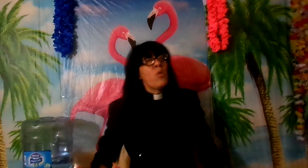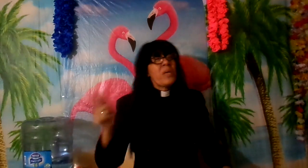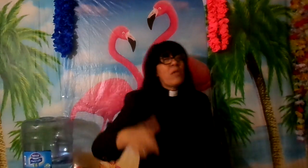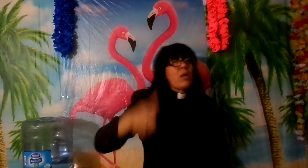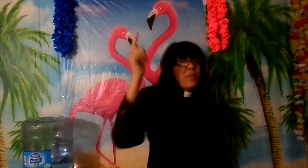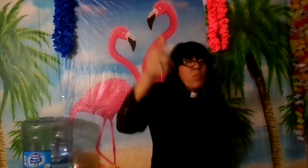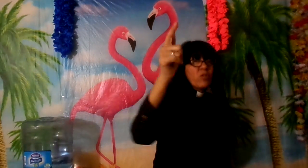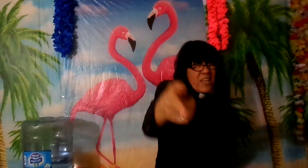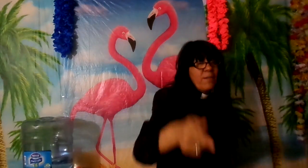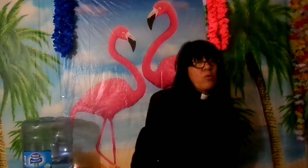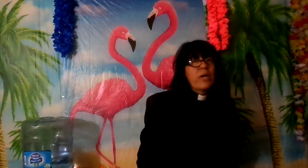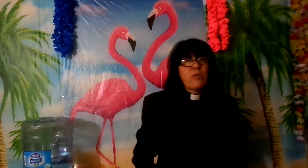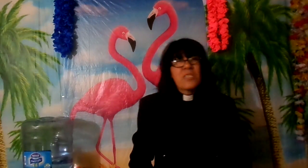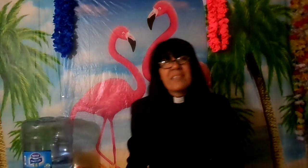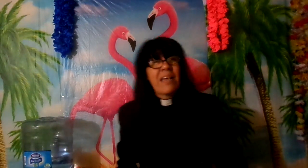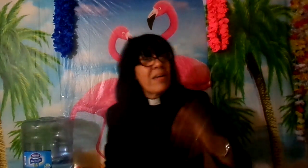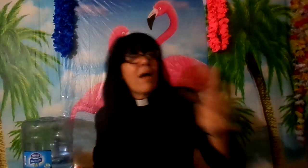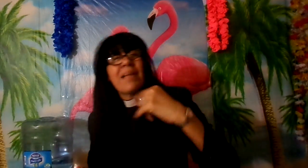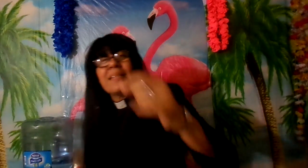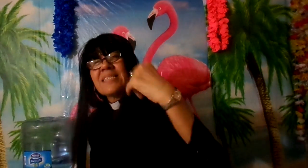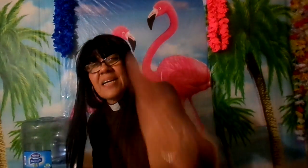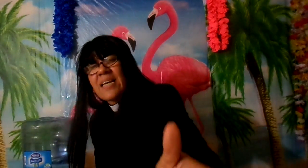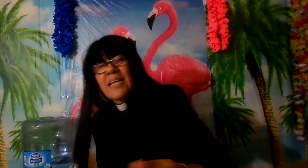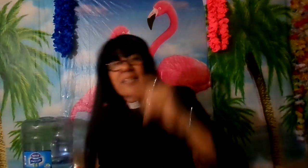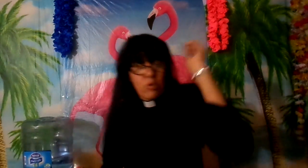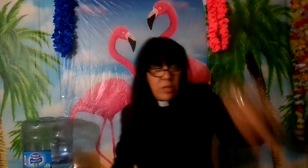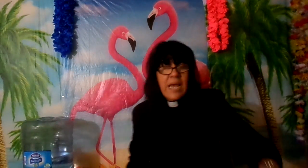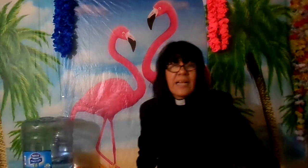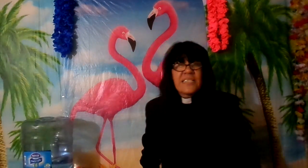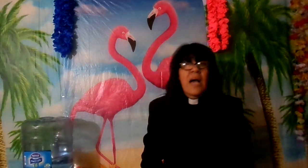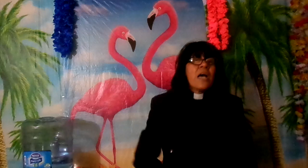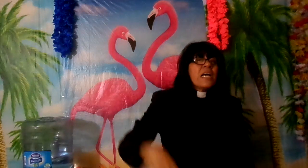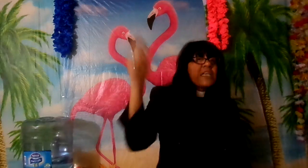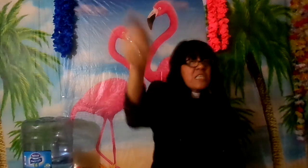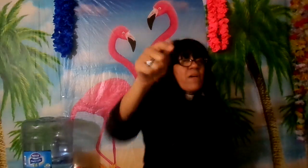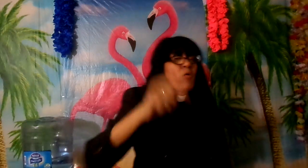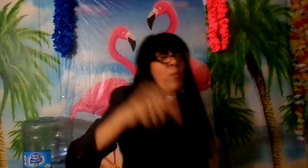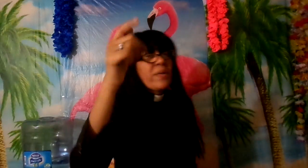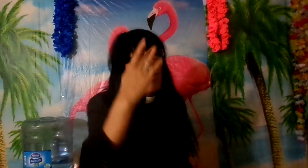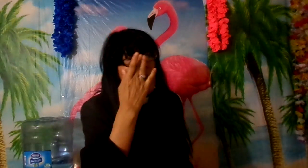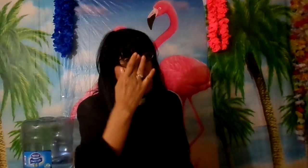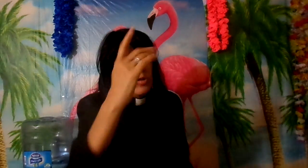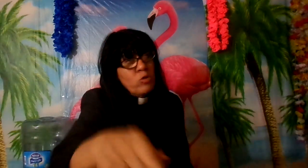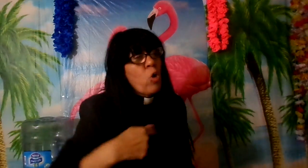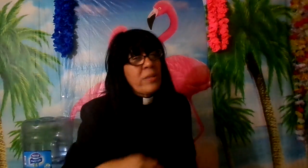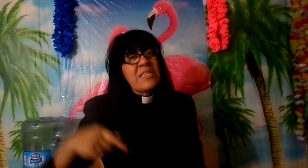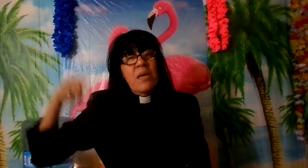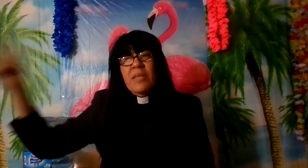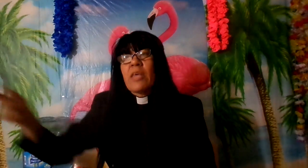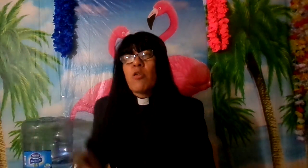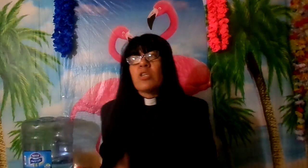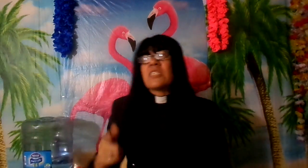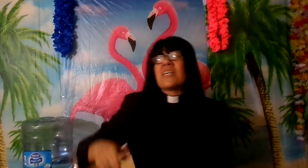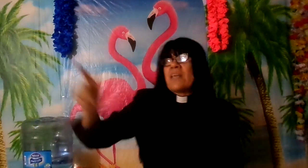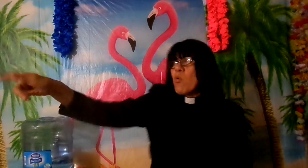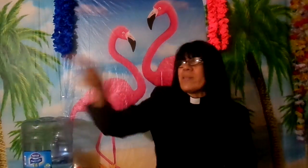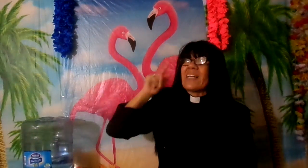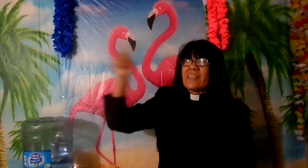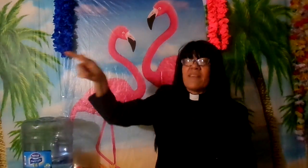miedo al mismo diablo que no se atreven a hablar de Satanás dentro de la iglesia y si ven un video mío donde yo en el cementerio dicen esa mujer está llena de